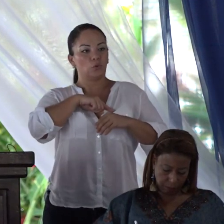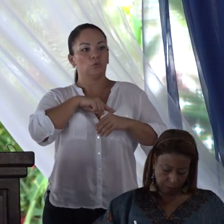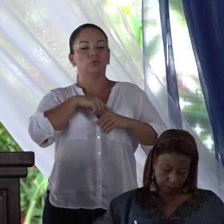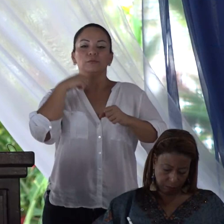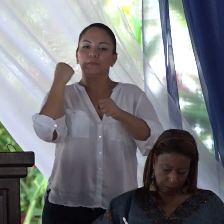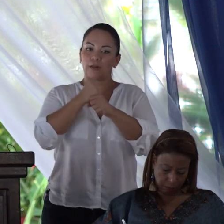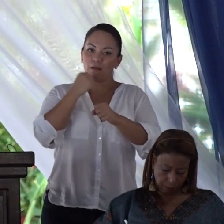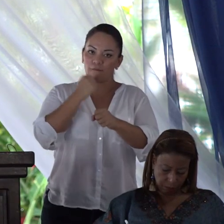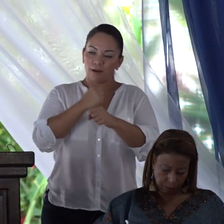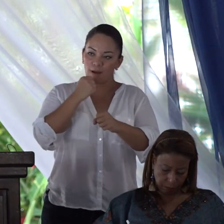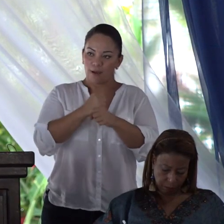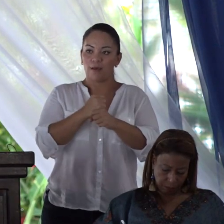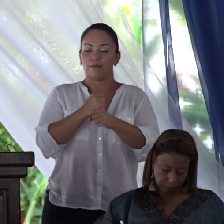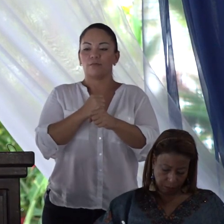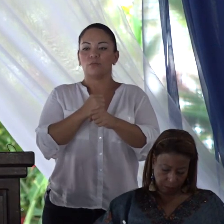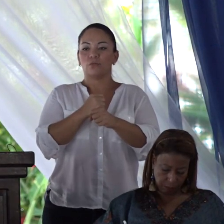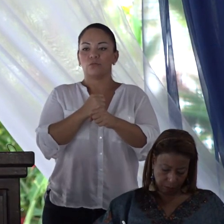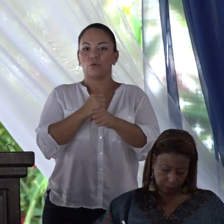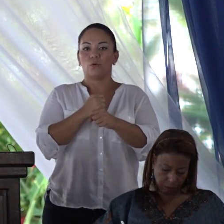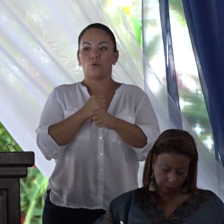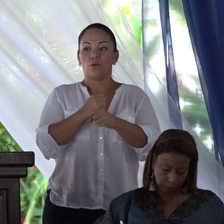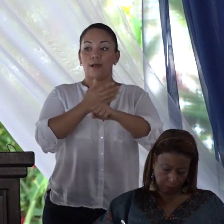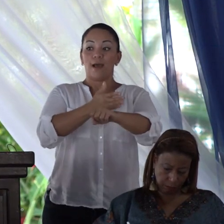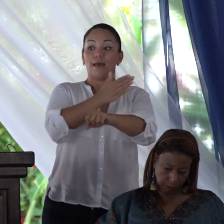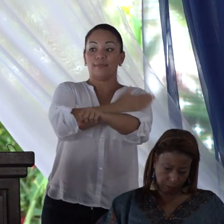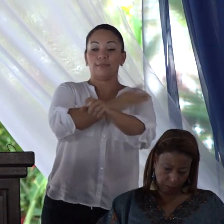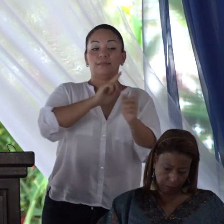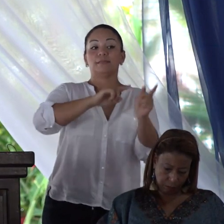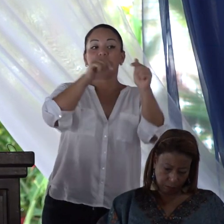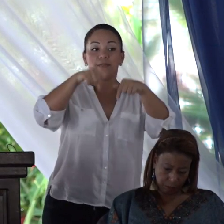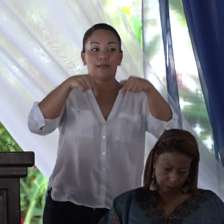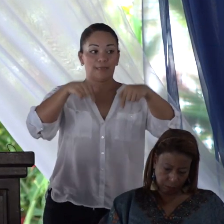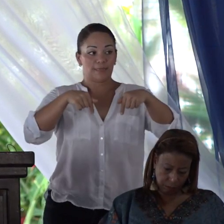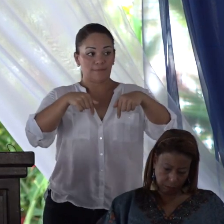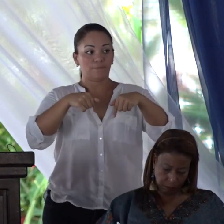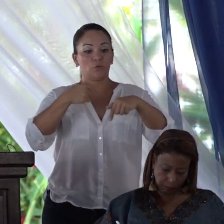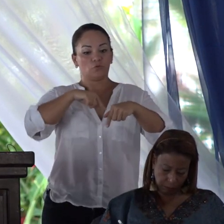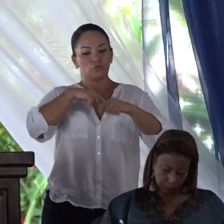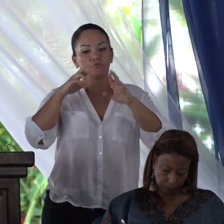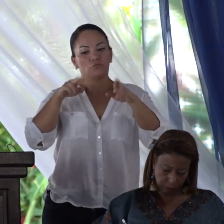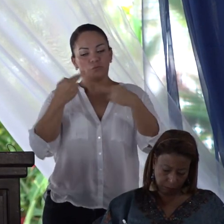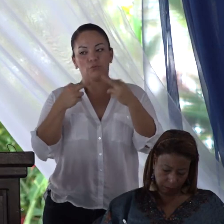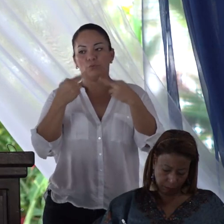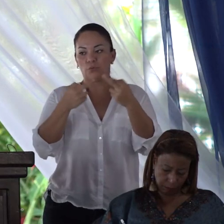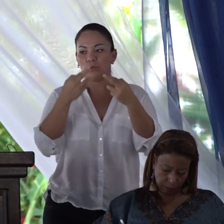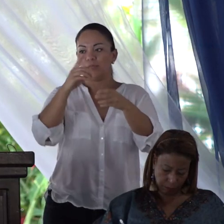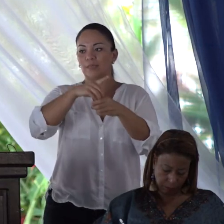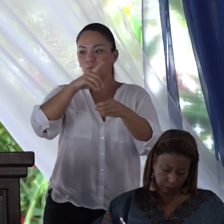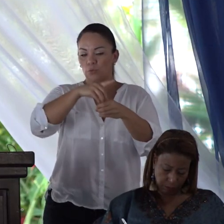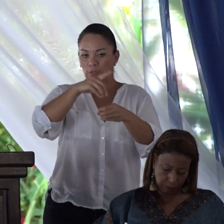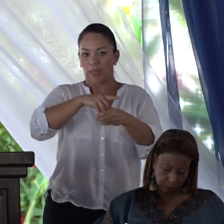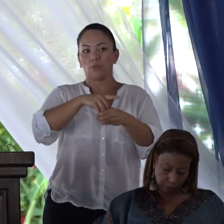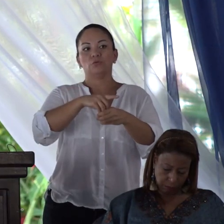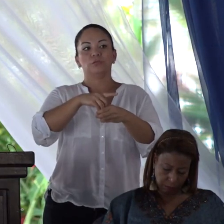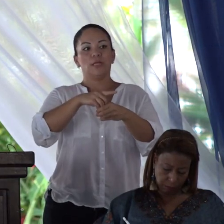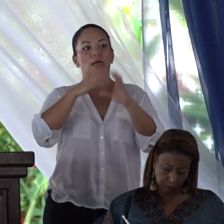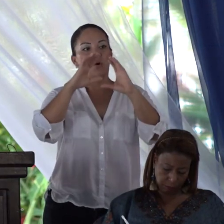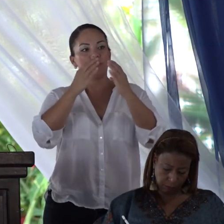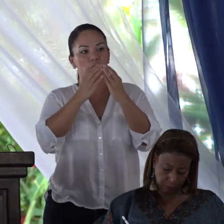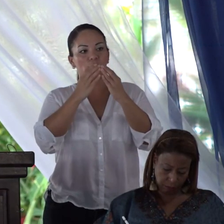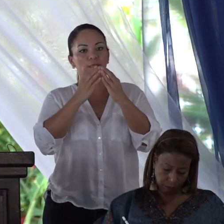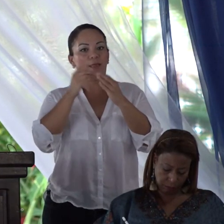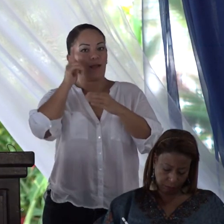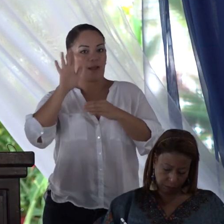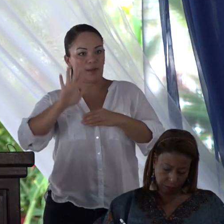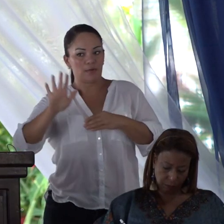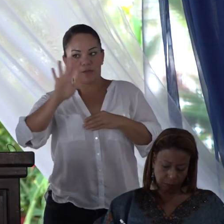trabajando incluso antes de venir aquí, reuniones con los diputados de la Comisión Caribe. Pero no